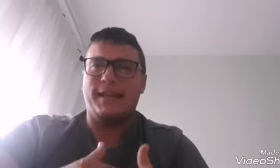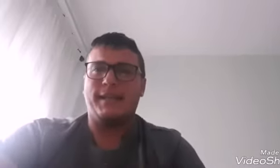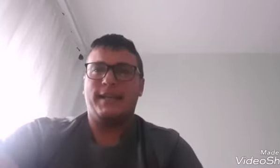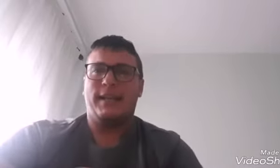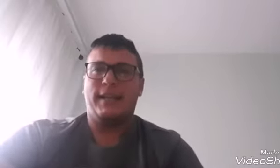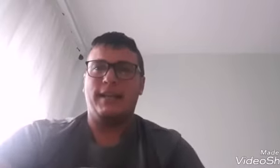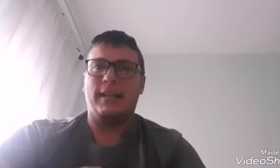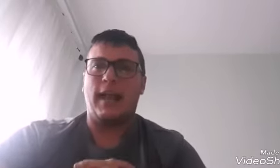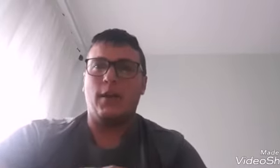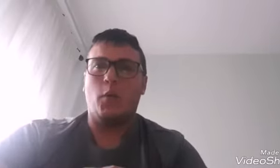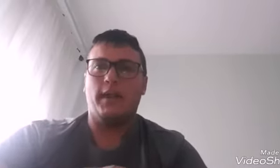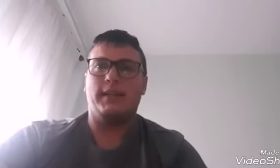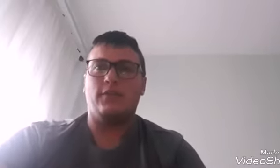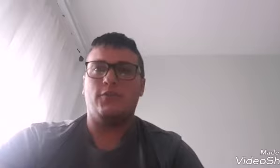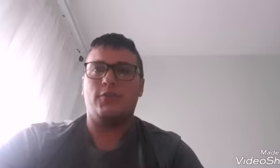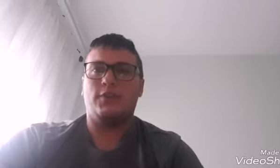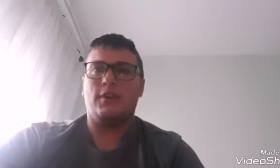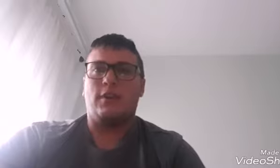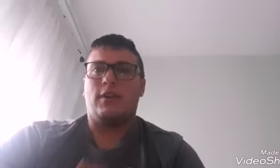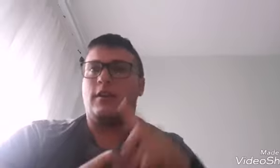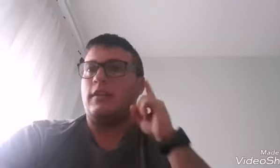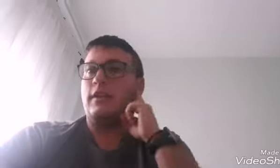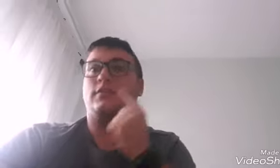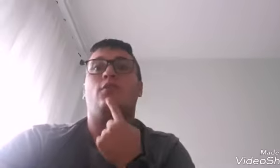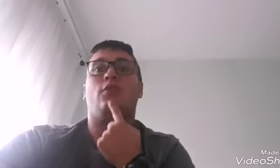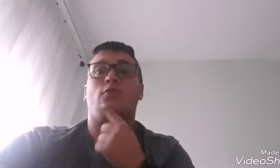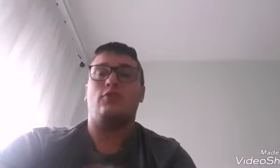aprender la lengua de signos, de sordos.